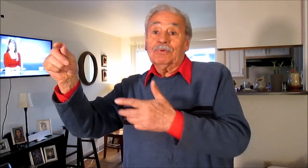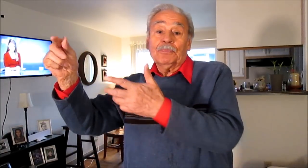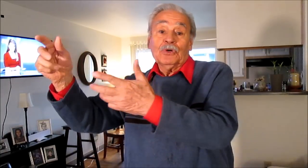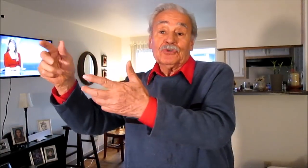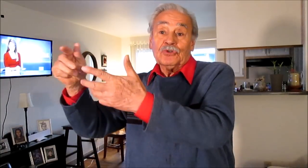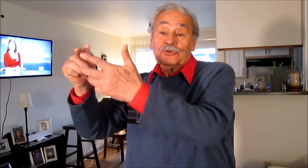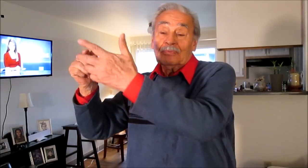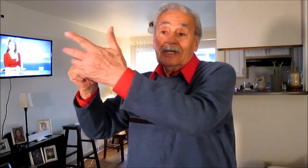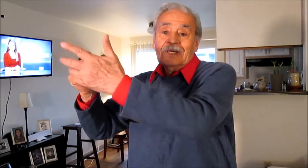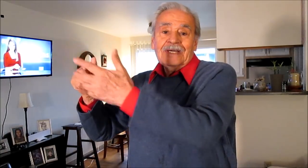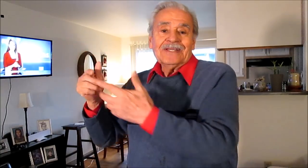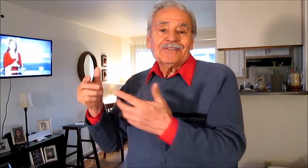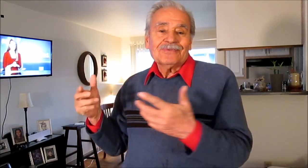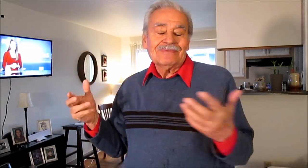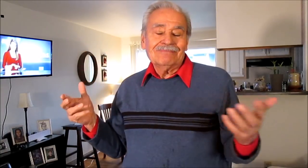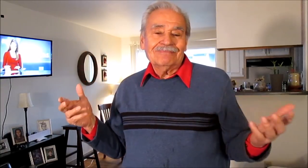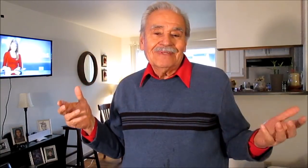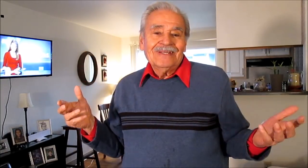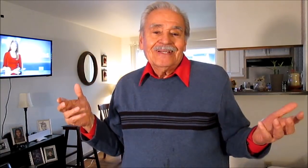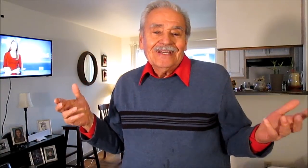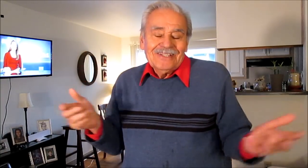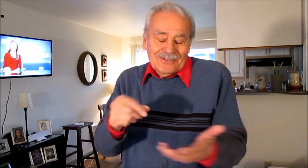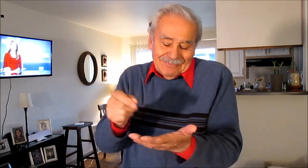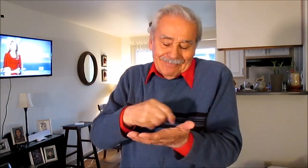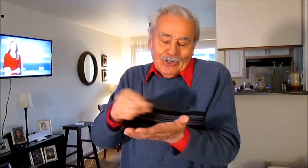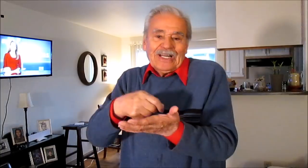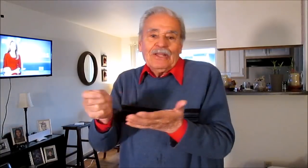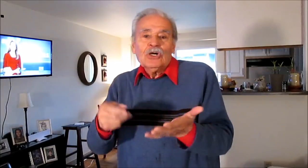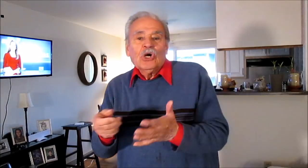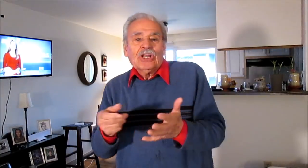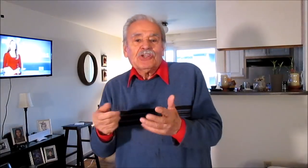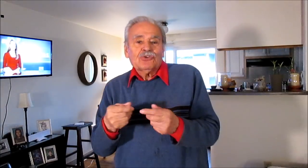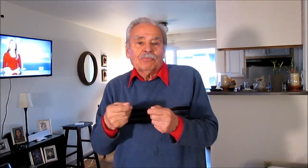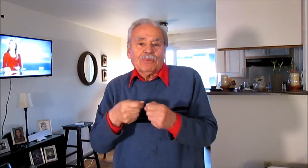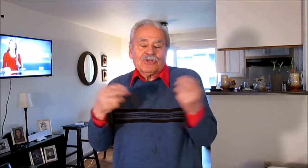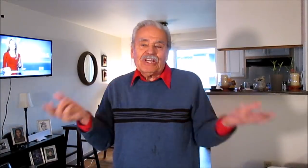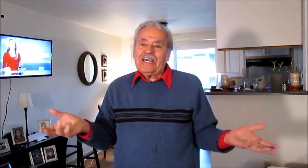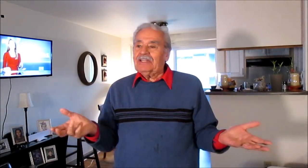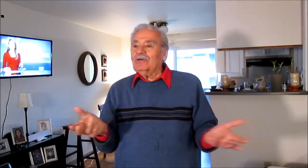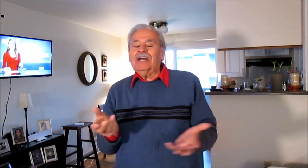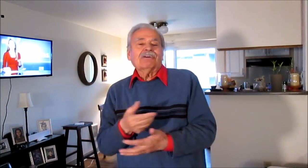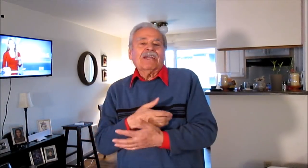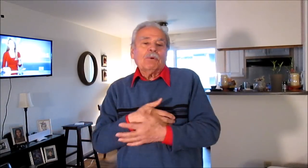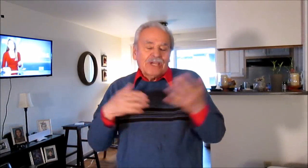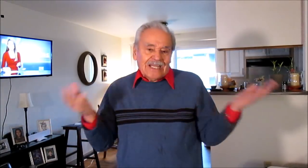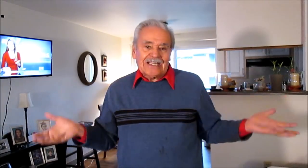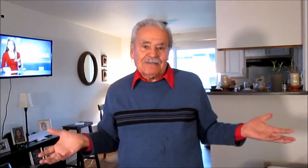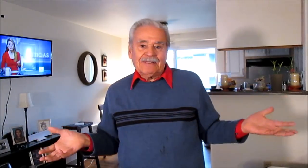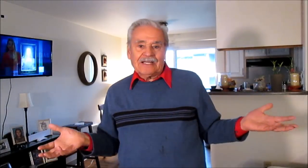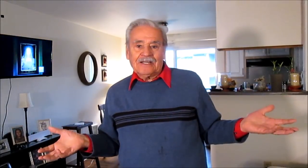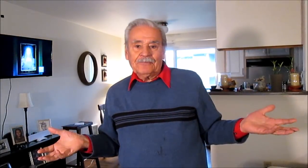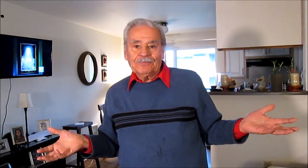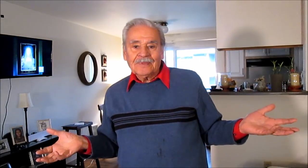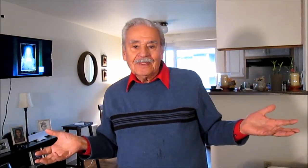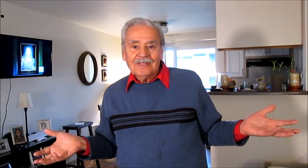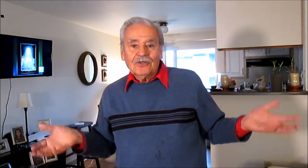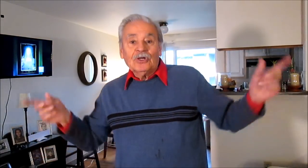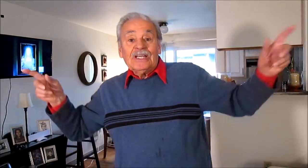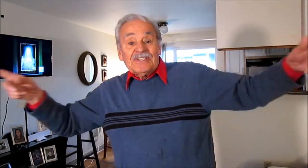propósito, es un borrador, es un proyecto, es lo que vos quieras llamarle. Con esa